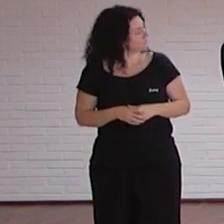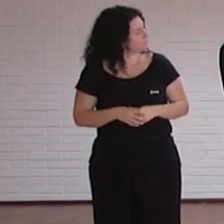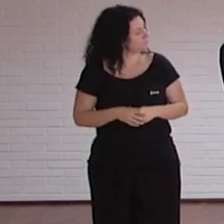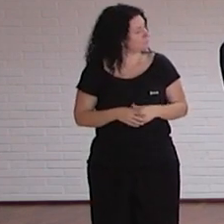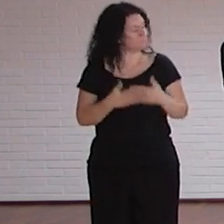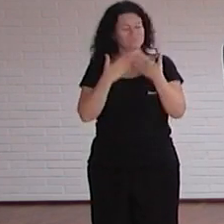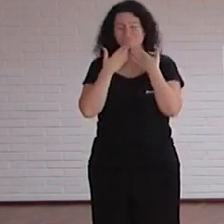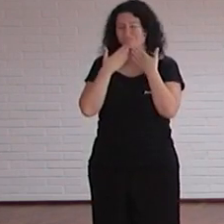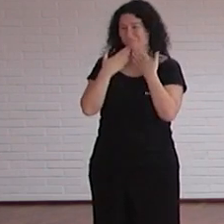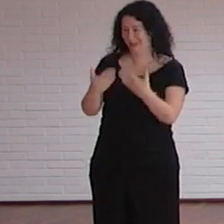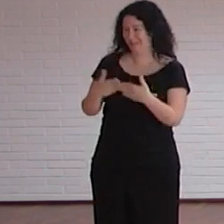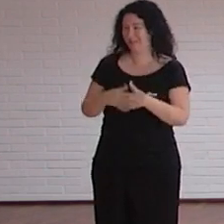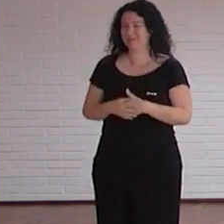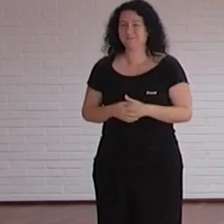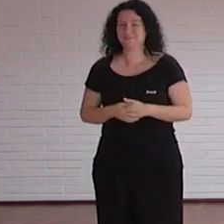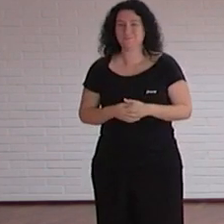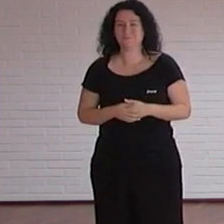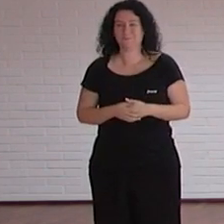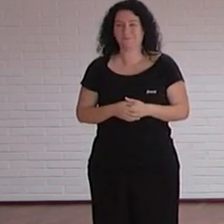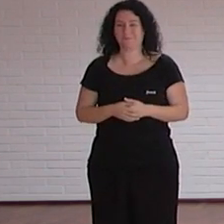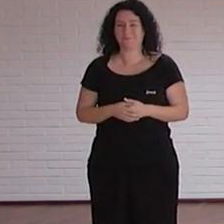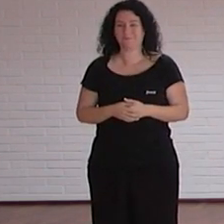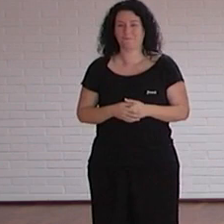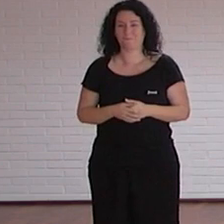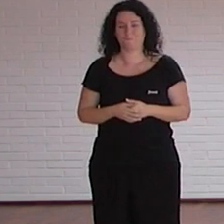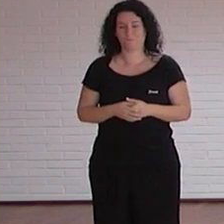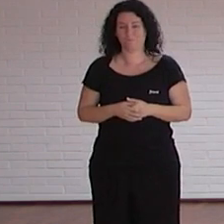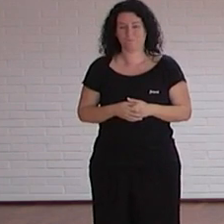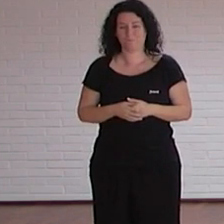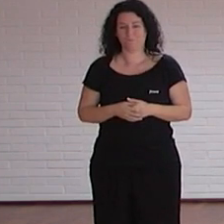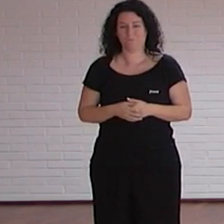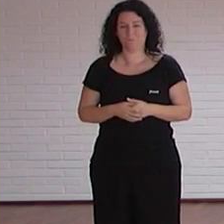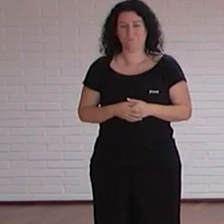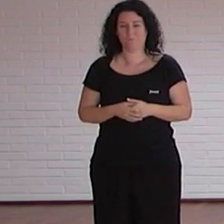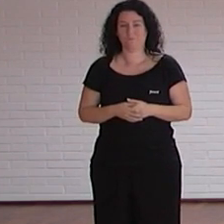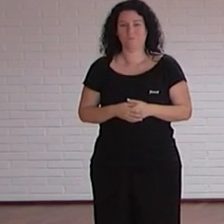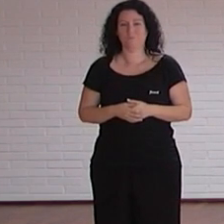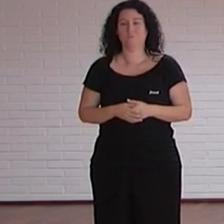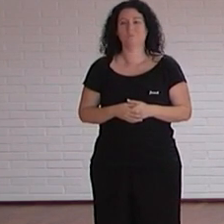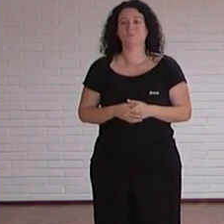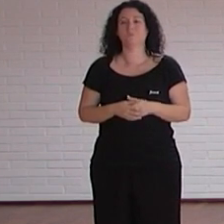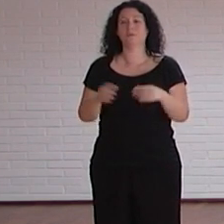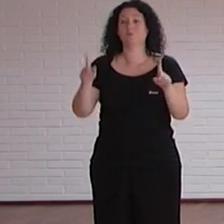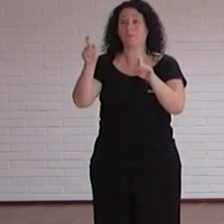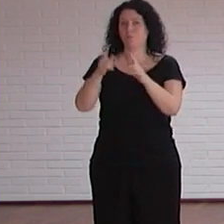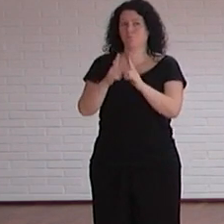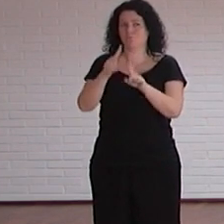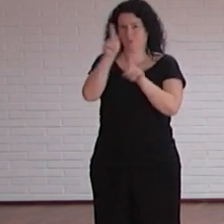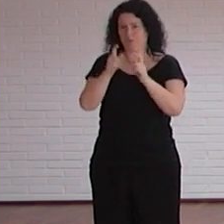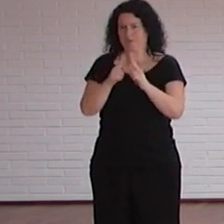muchas gracias José María a ver ante esta esta pregunta la verdad es que requiere